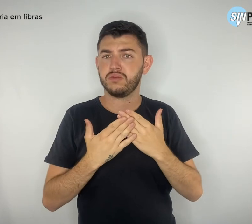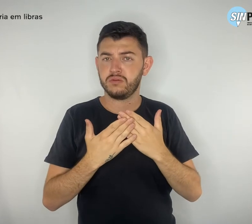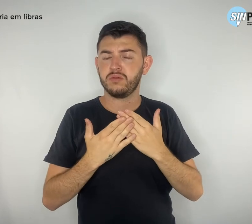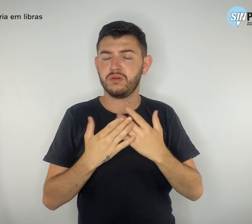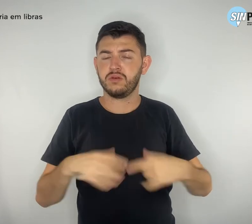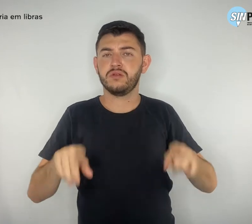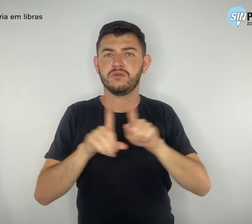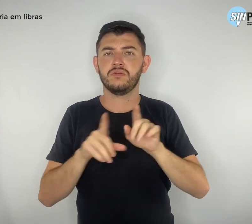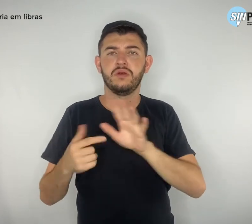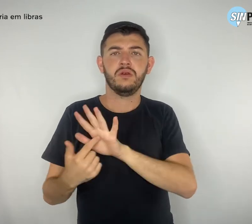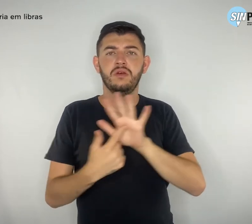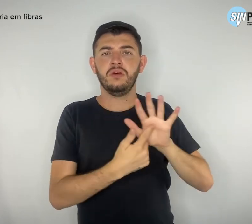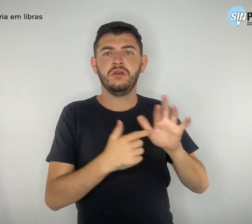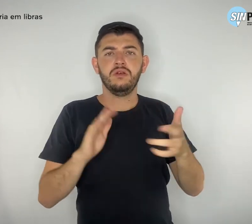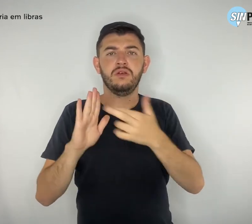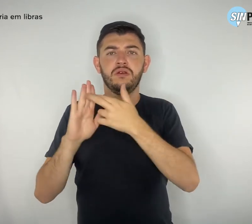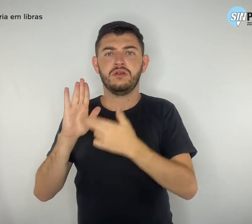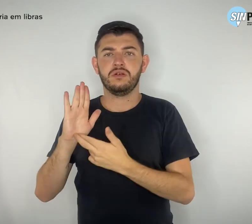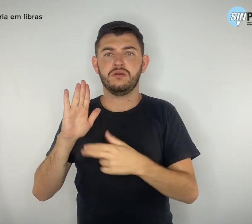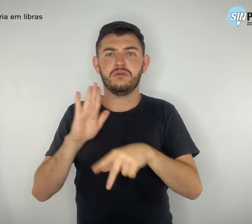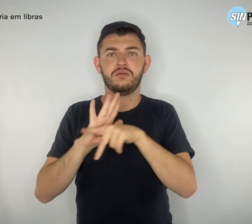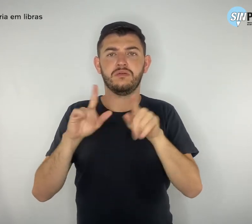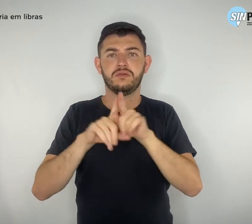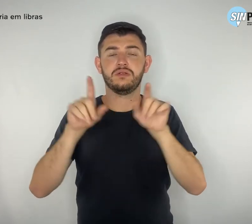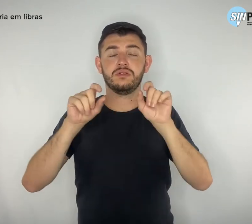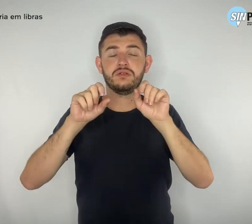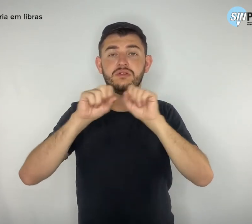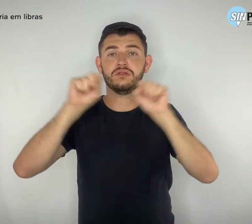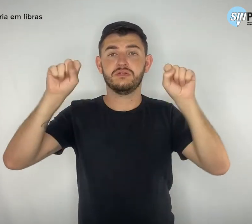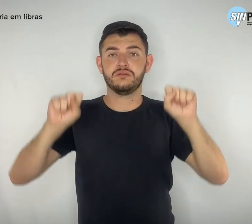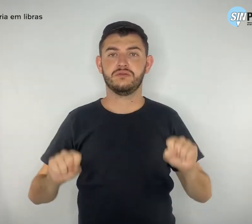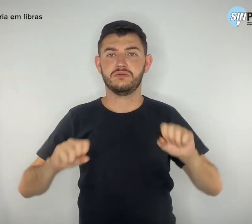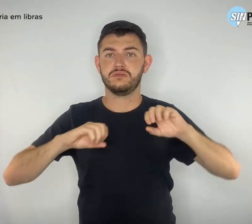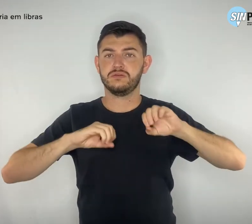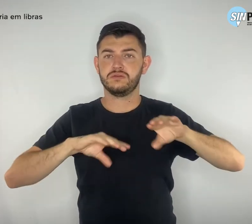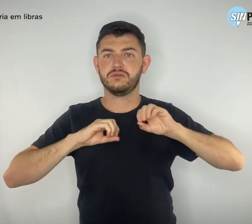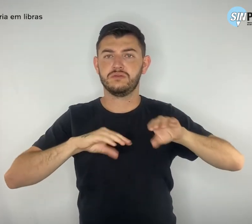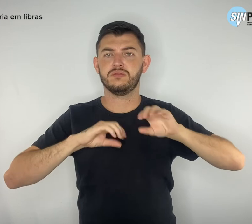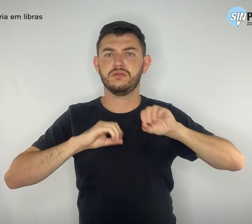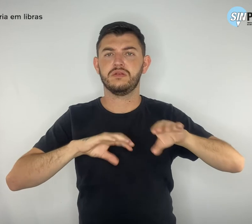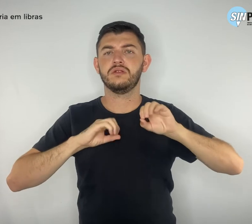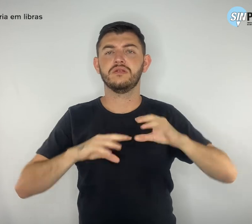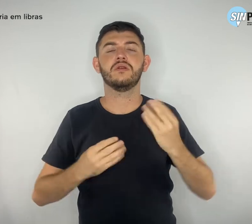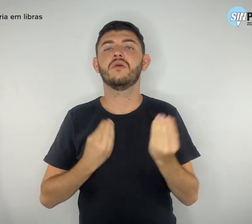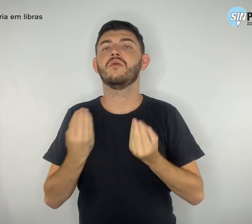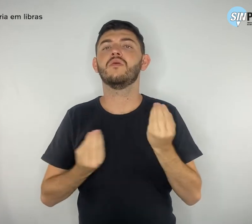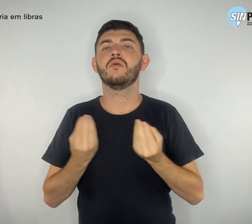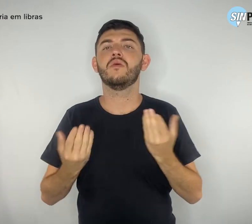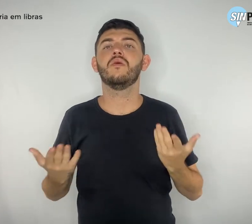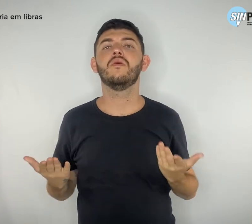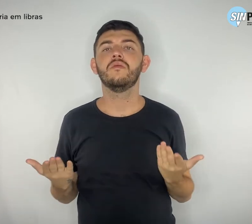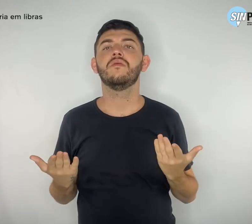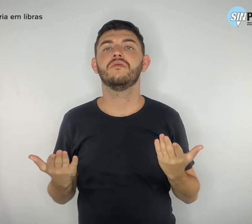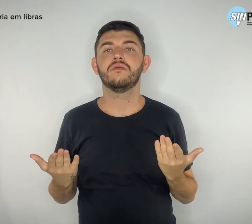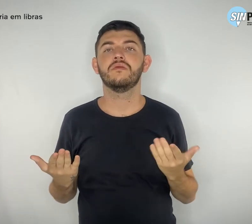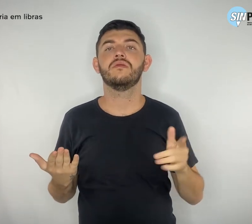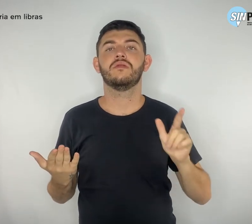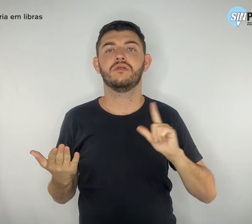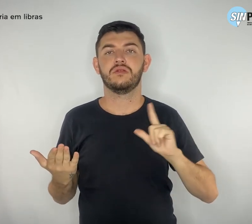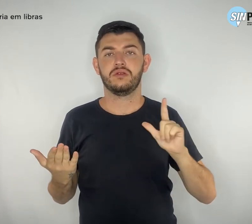regulamentação de sistemas de ensino deve ser feita através da edição de lei formal